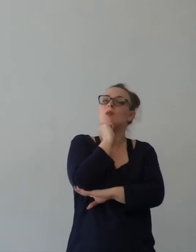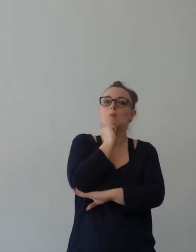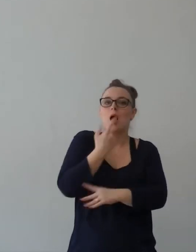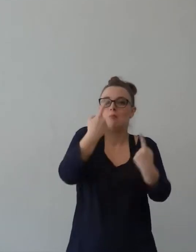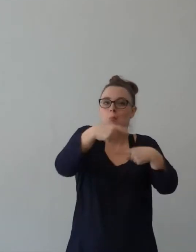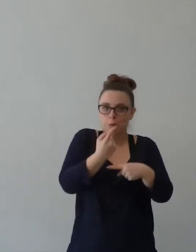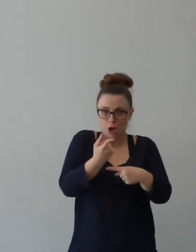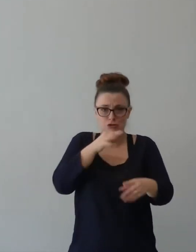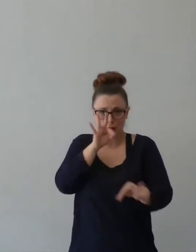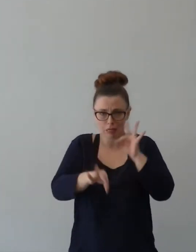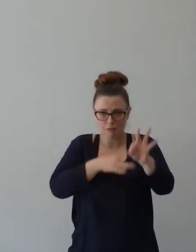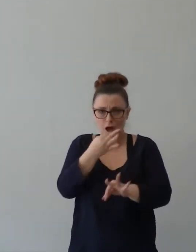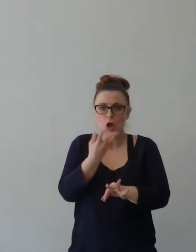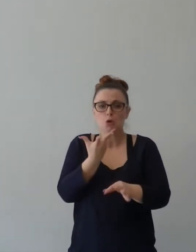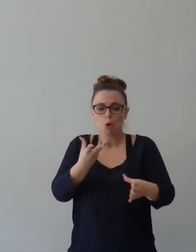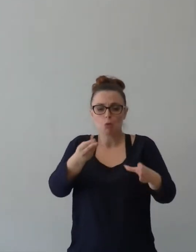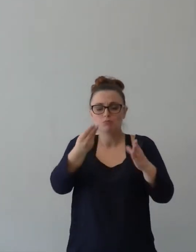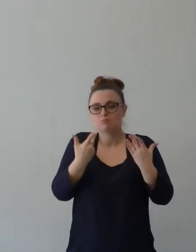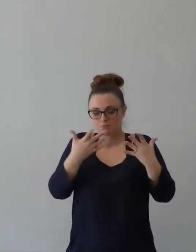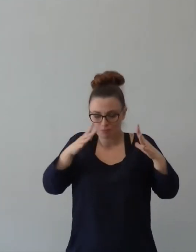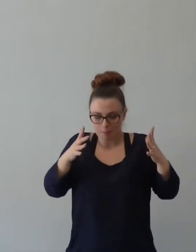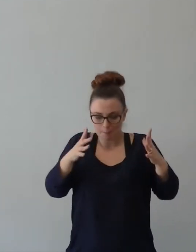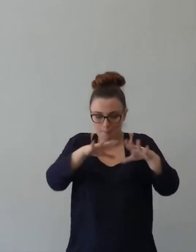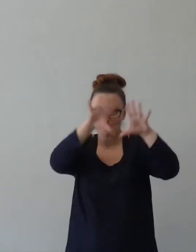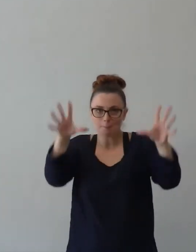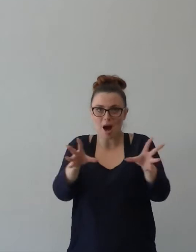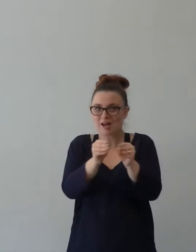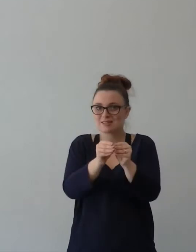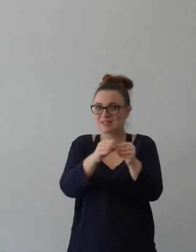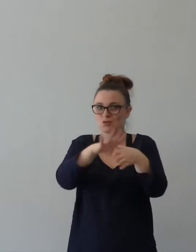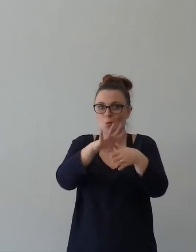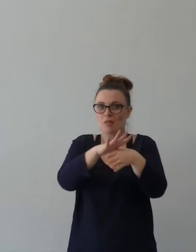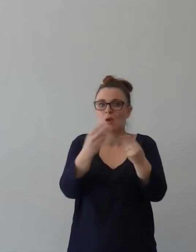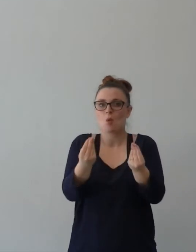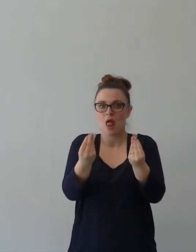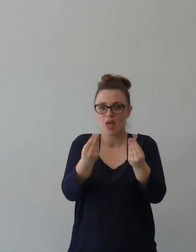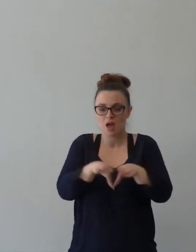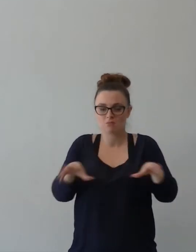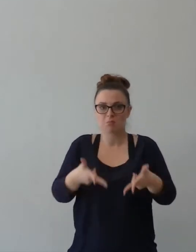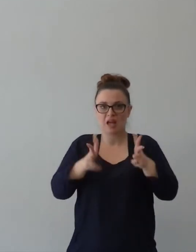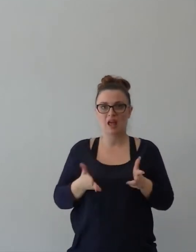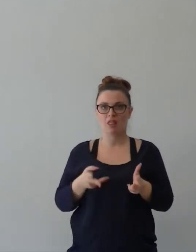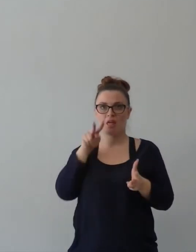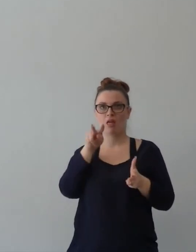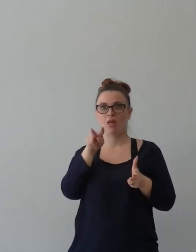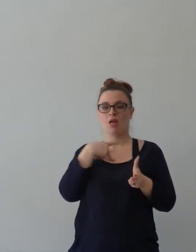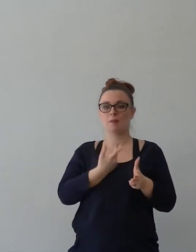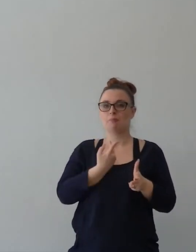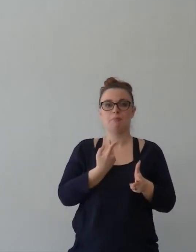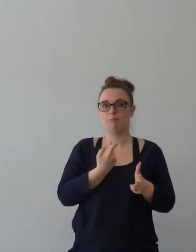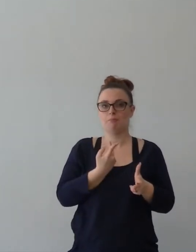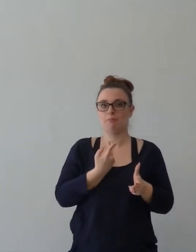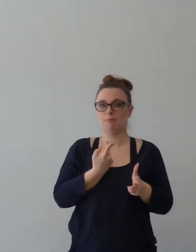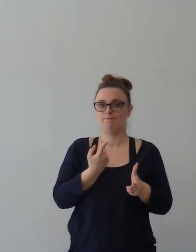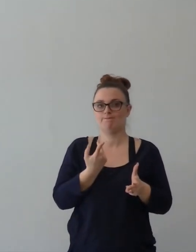puoi essere un indumento che sta su una parte del corpo. L'importante è che tu sia